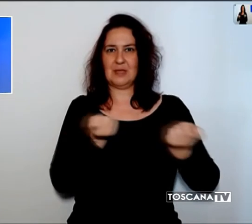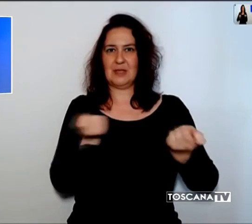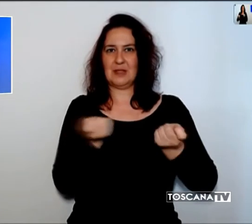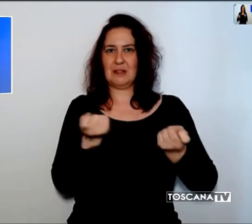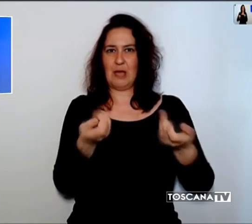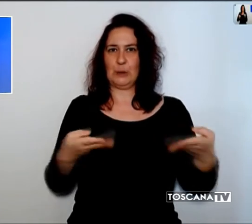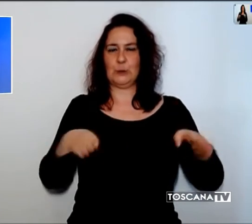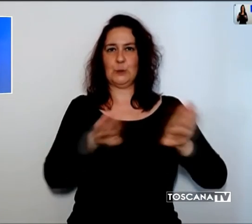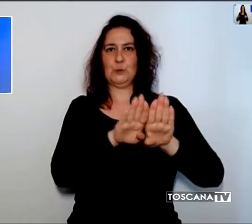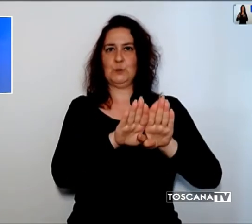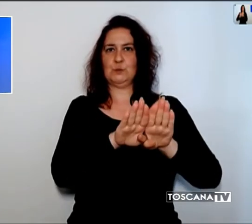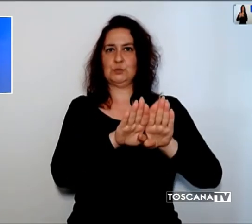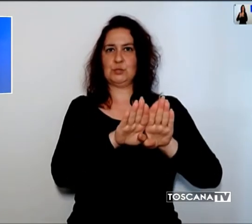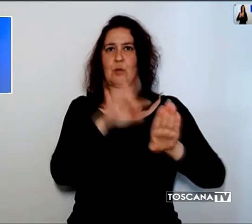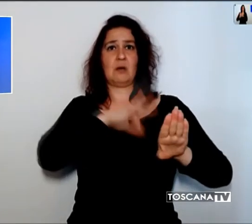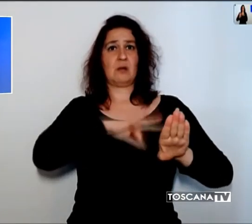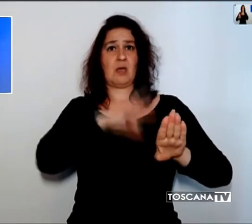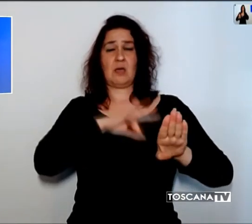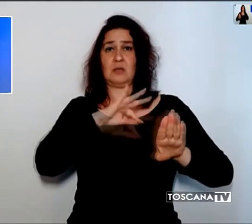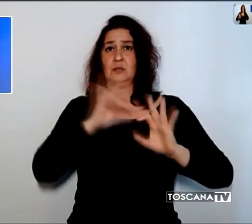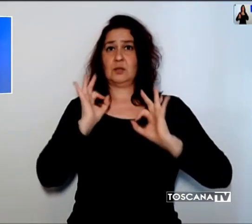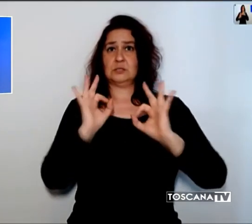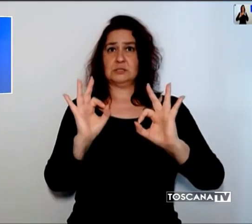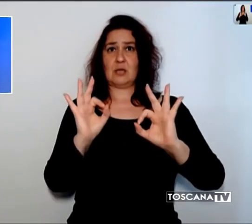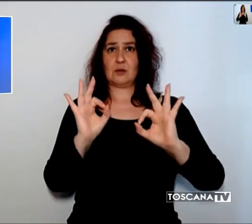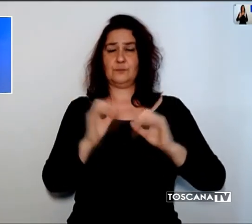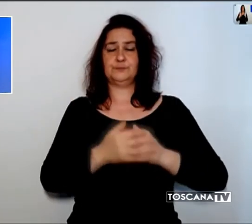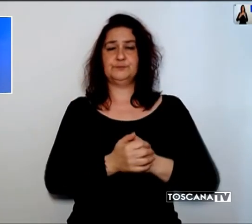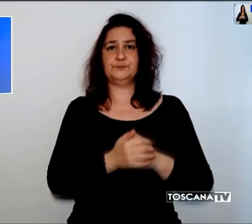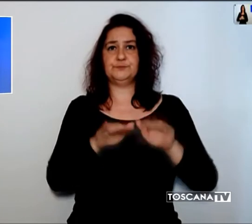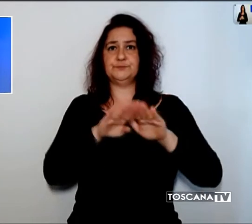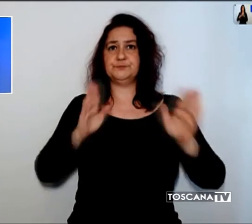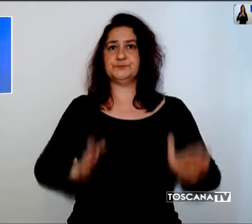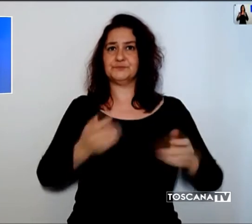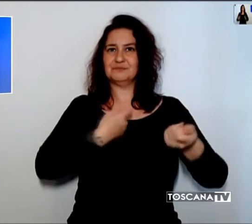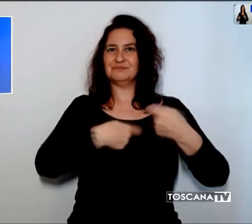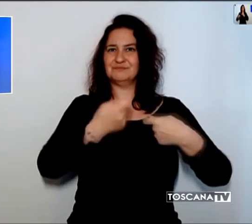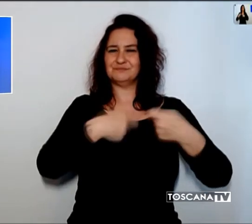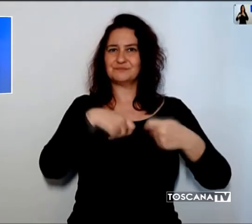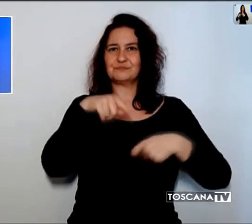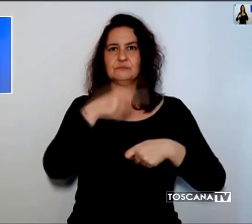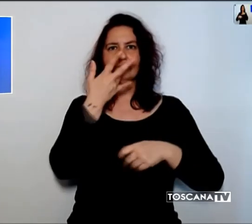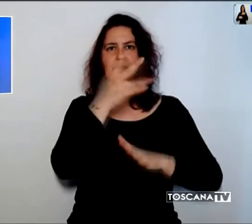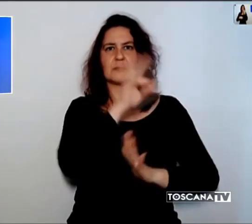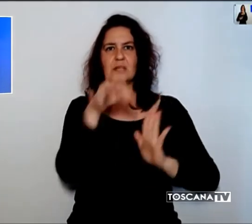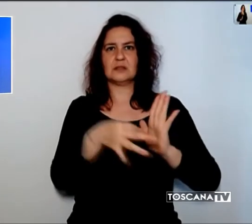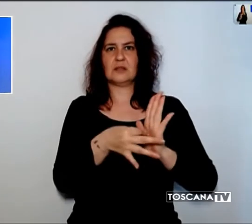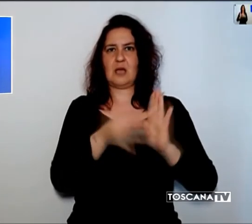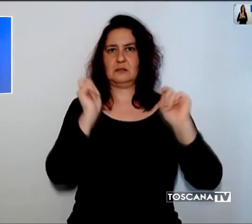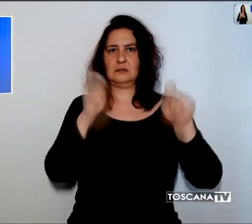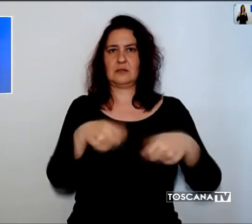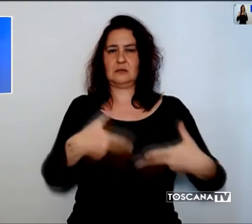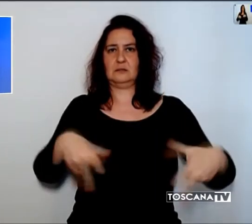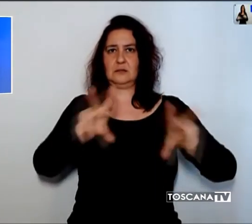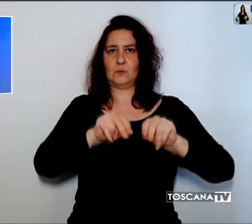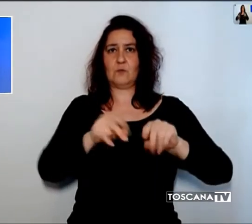reddito. Lamentano gli ambulanti, chiedono una data certa di ripartenza e alla regione